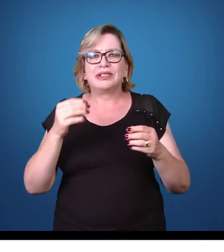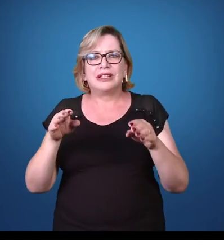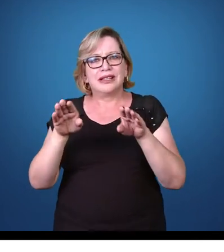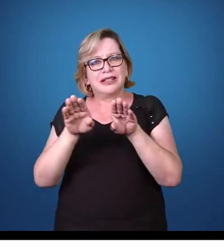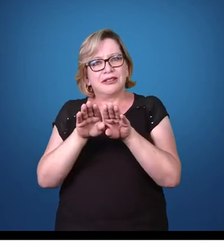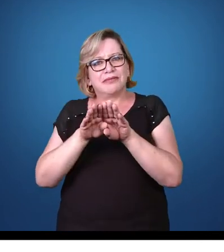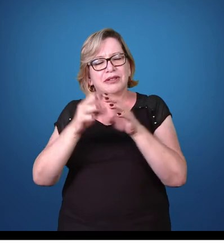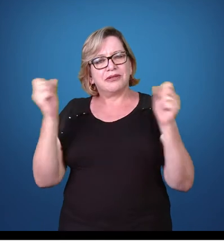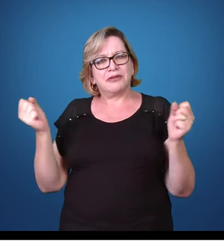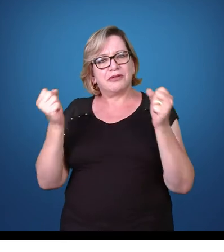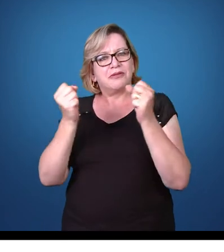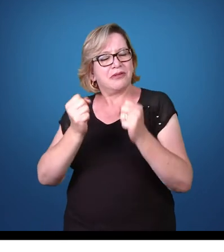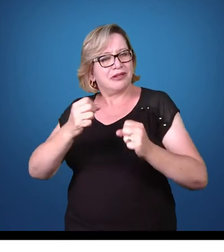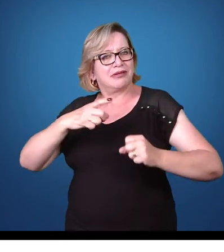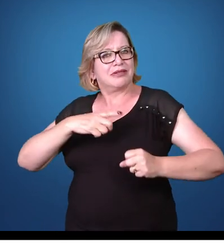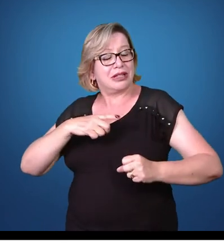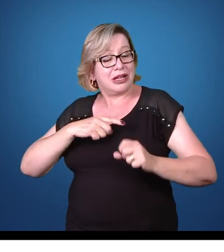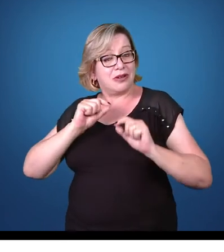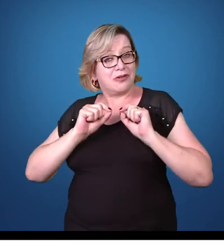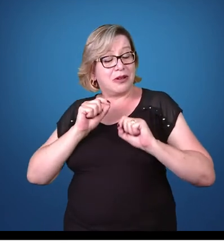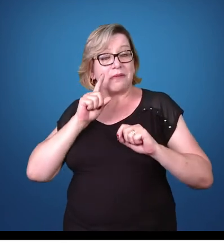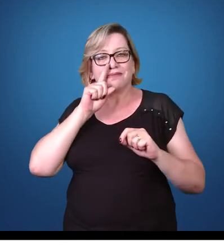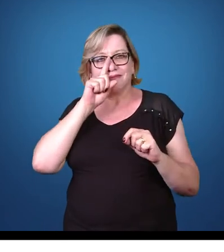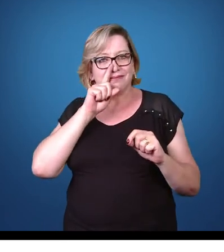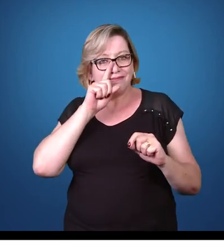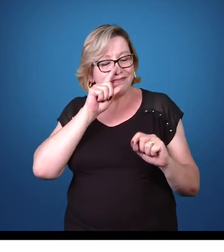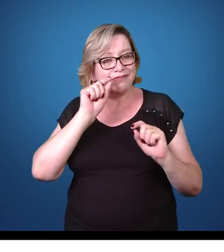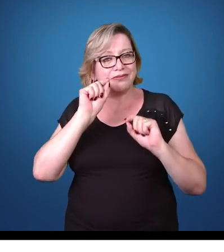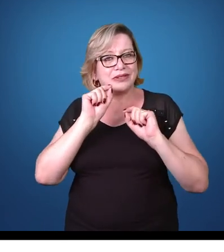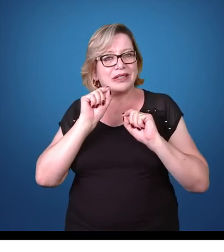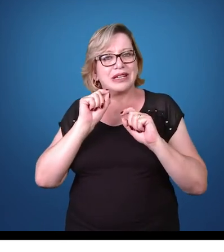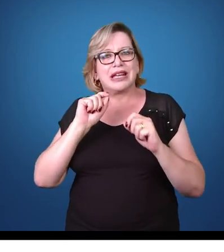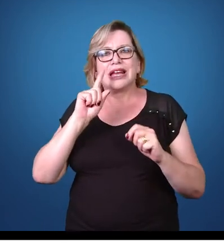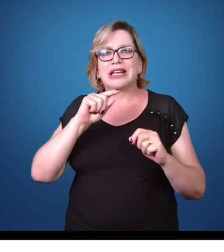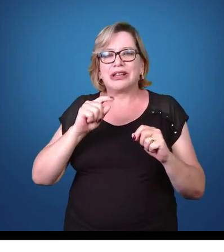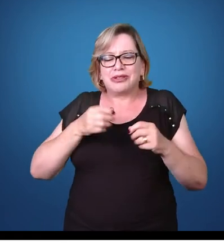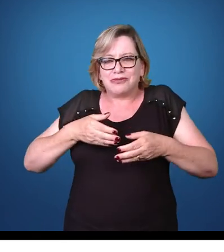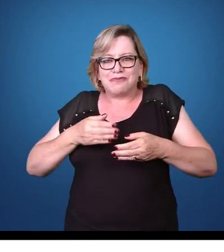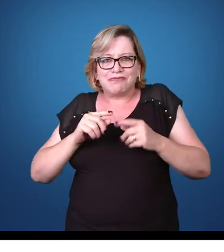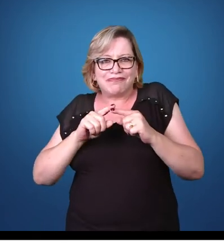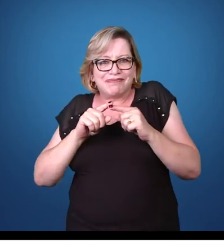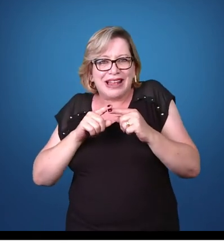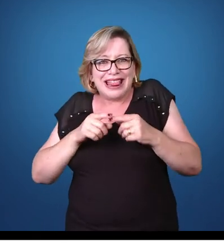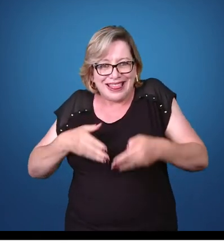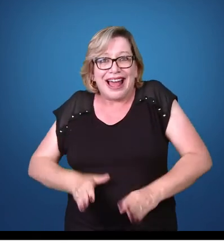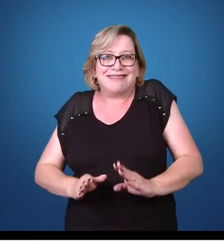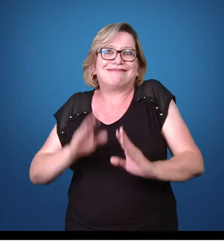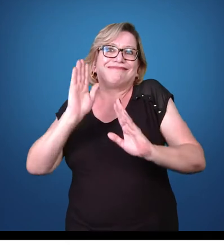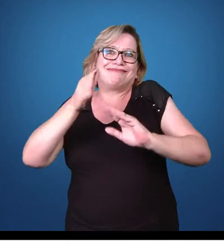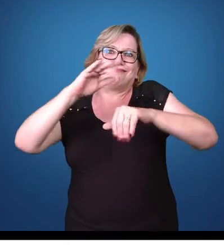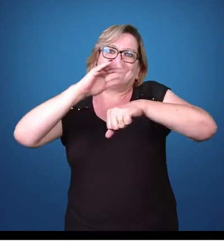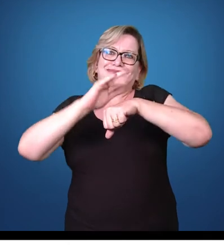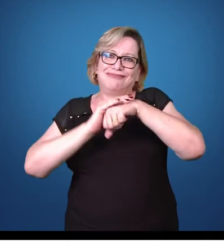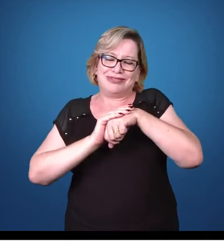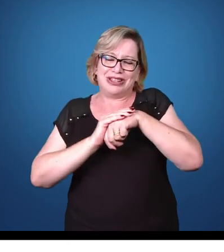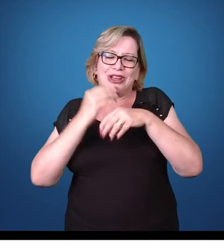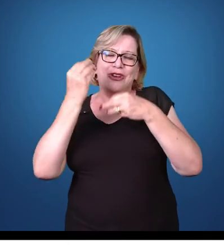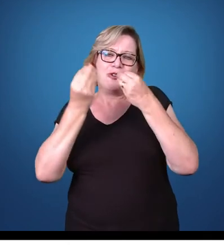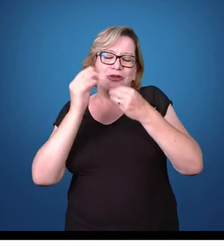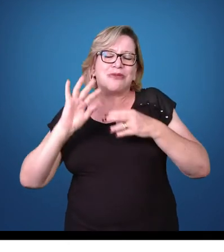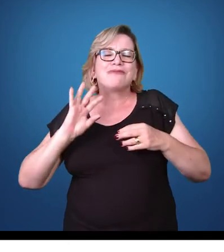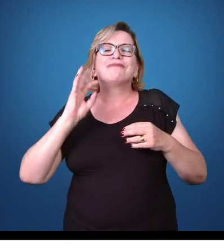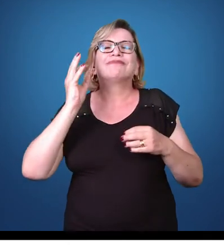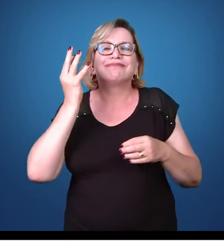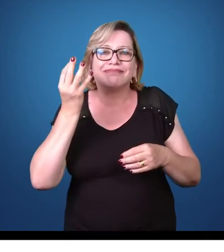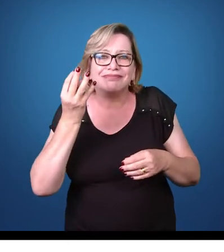disso, também pode ter uma forma que é muito perigosa, que é a forma congênita. E como que funciona essa